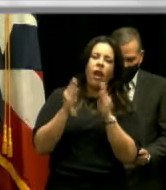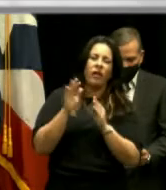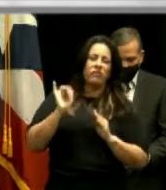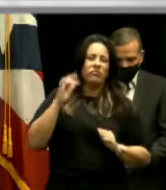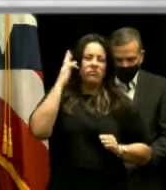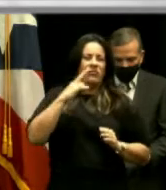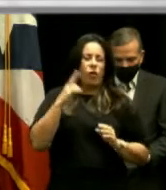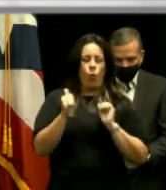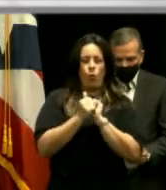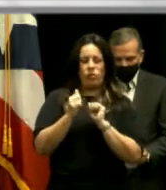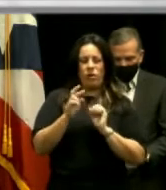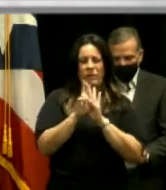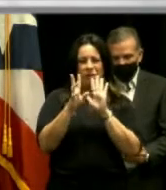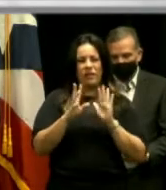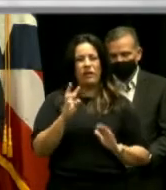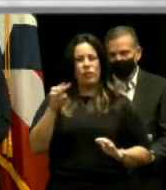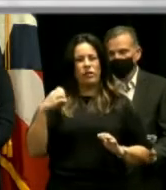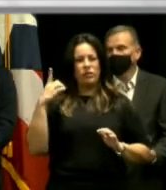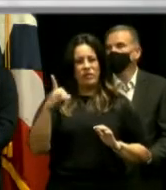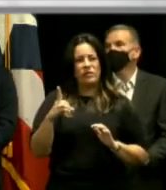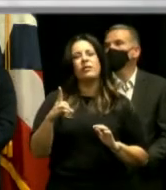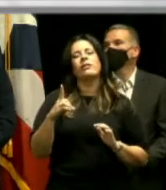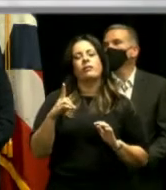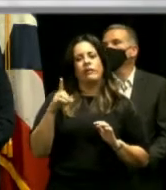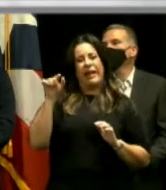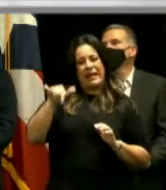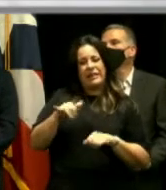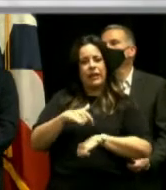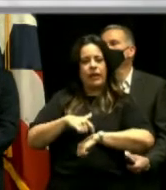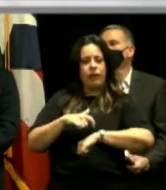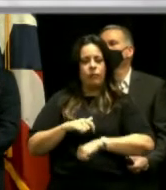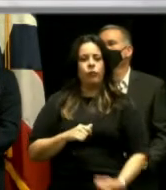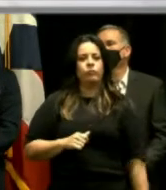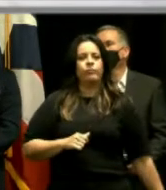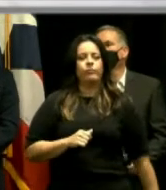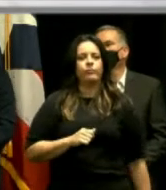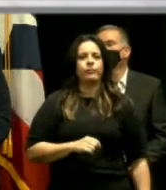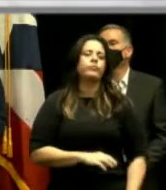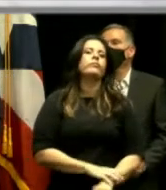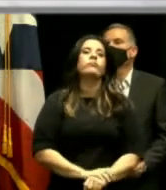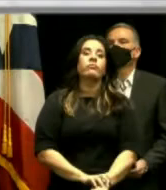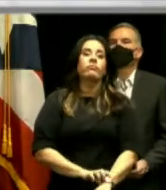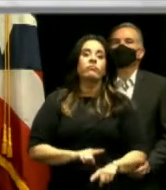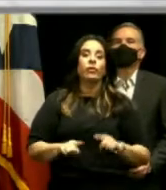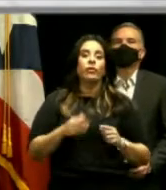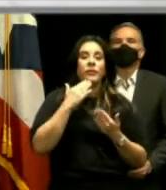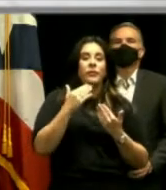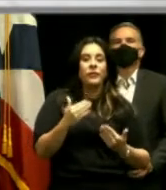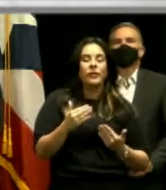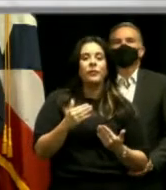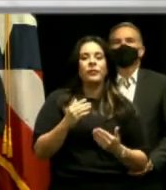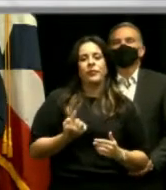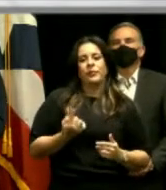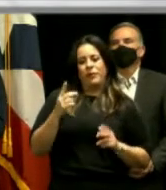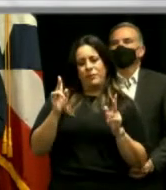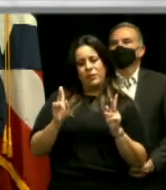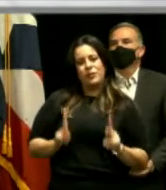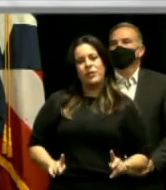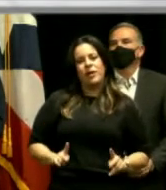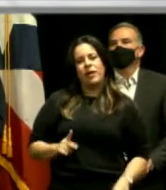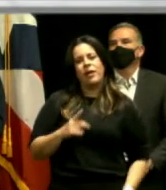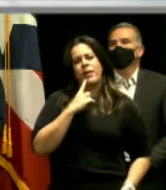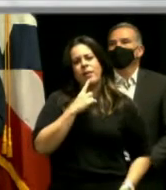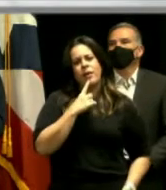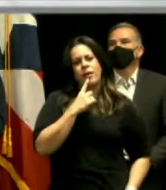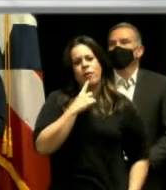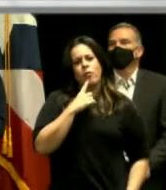comisionada residente y los funcionarios en aquel momento. Pero qué bueno que una persona que dijo que